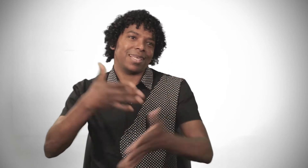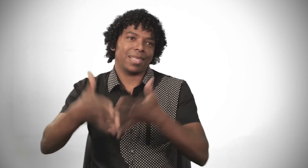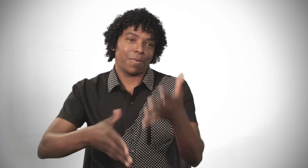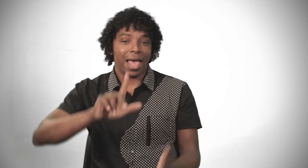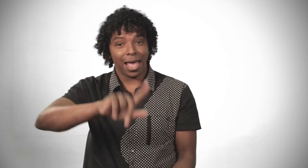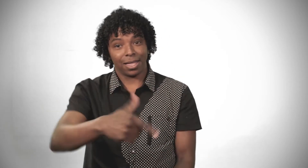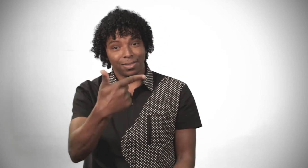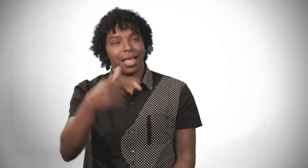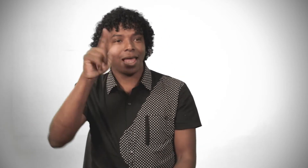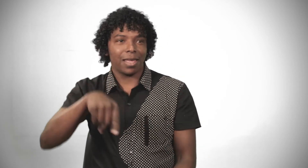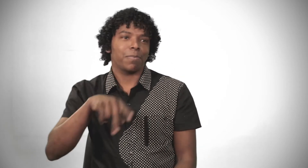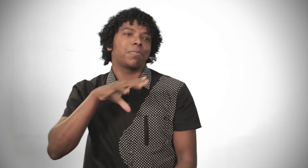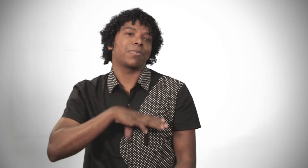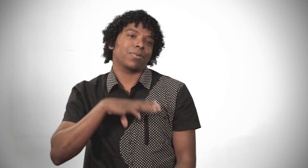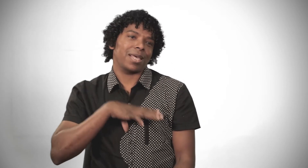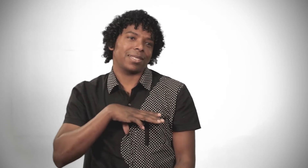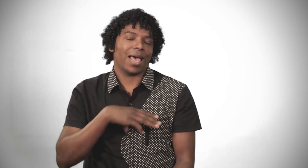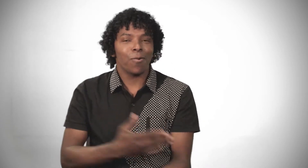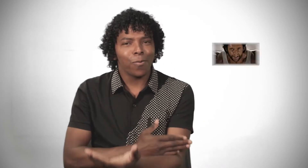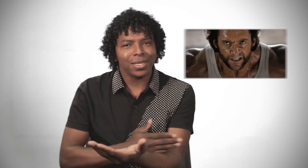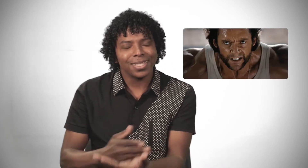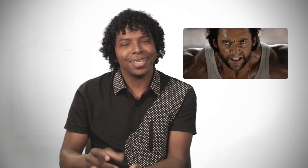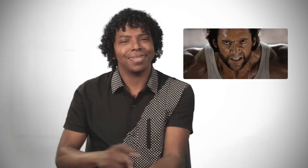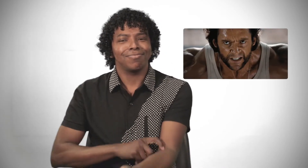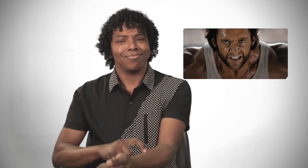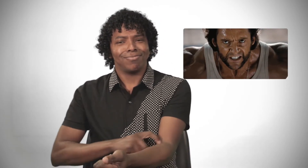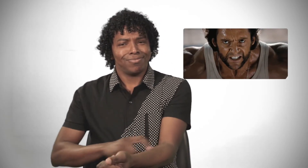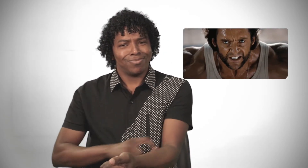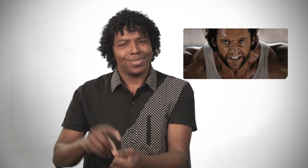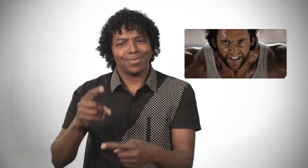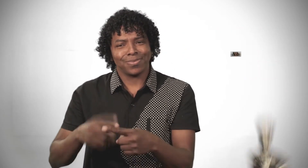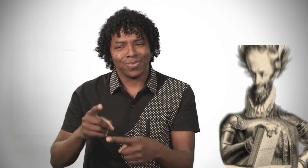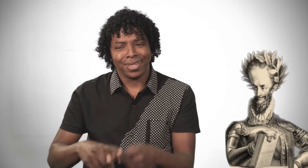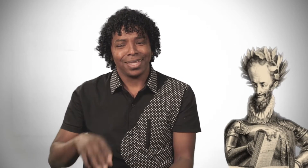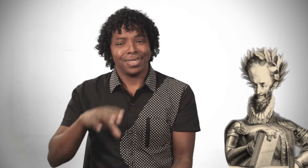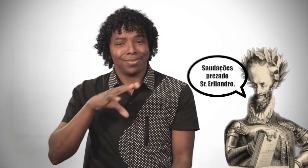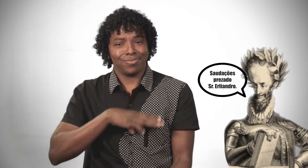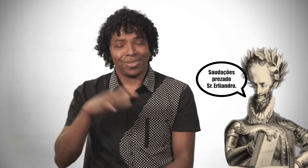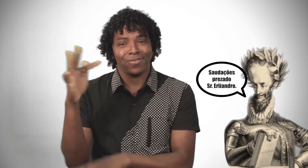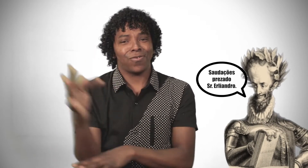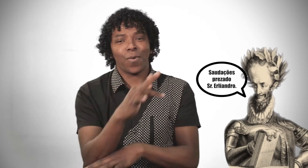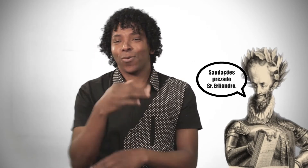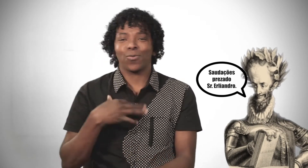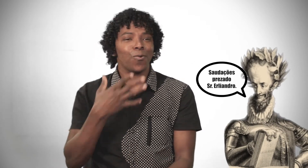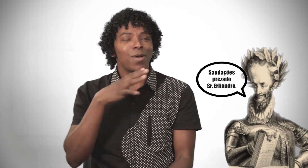fica como segunda língua. Começamos a ficar nervosos, né? Porque a língua portuguesa está muito formal. E eu não conhecia o texto, tentava ler.